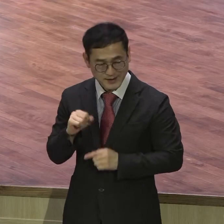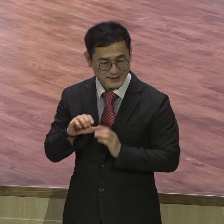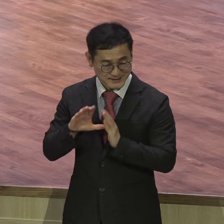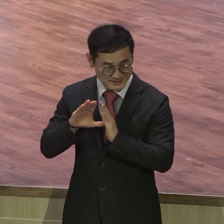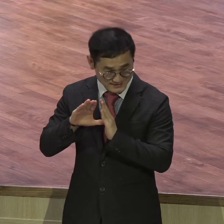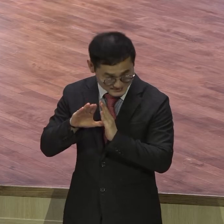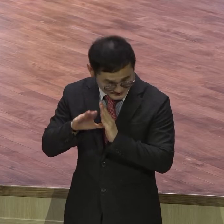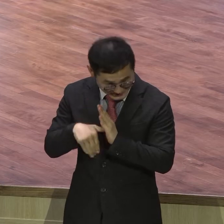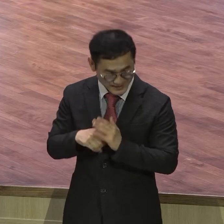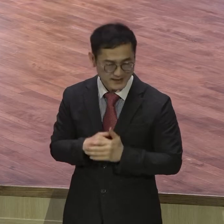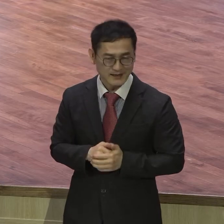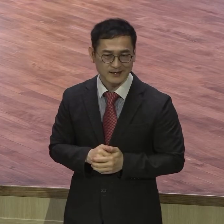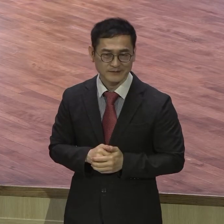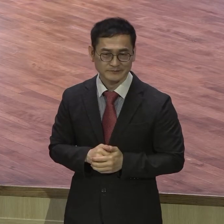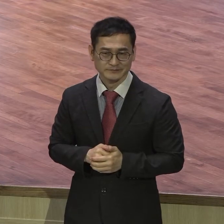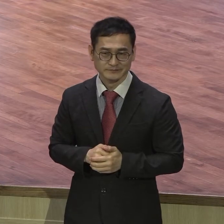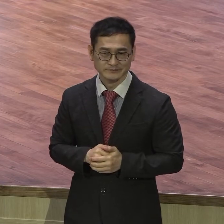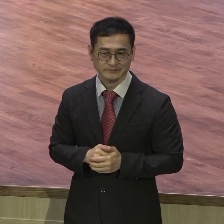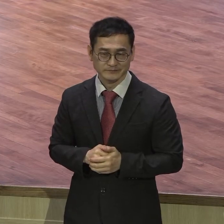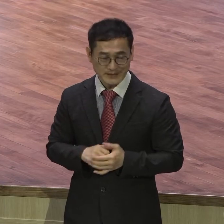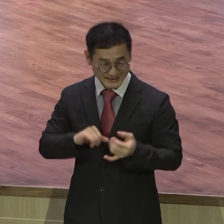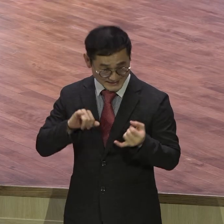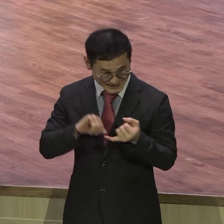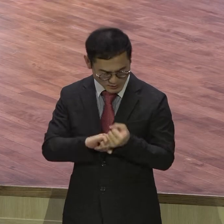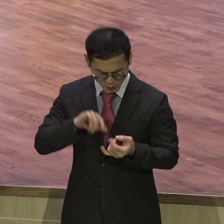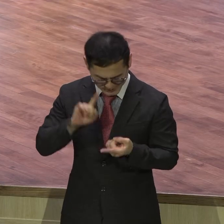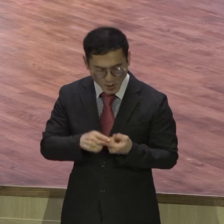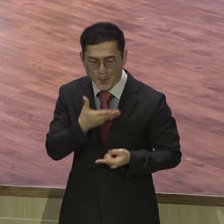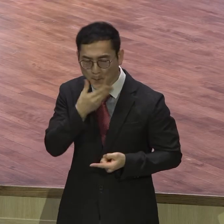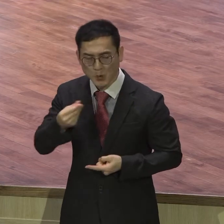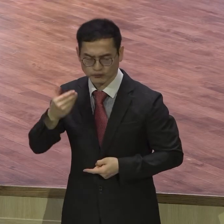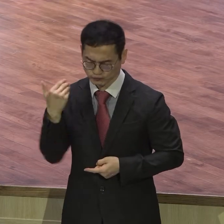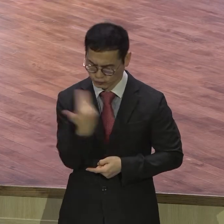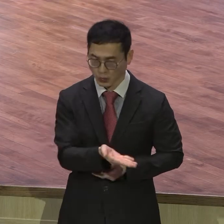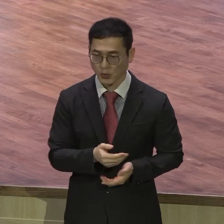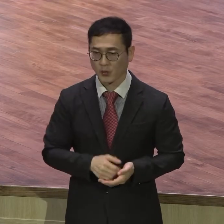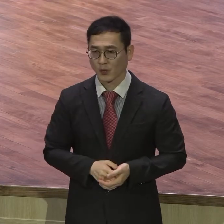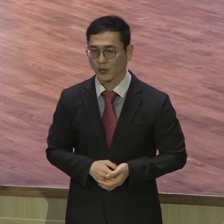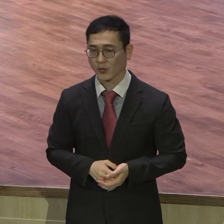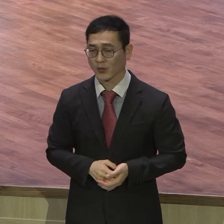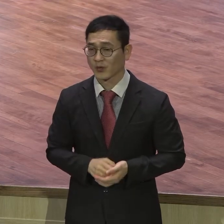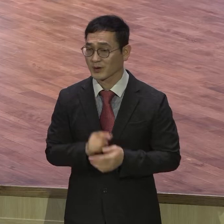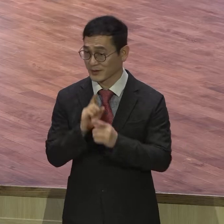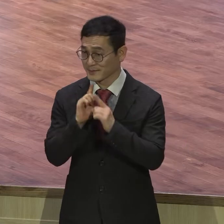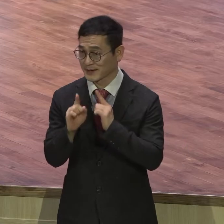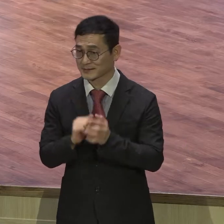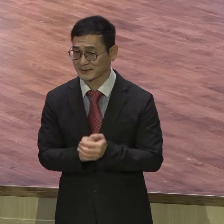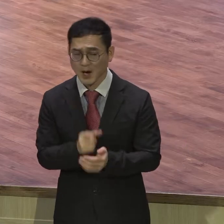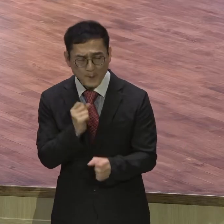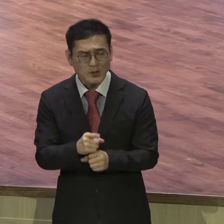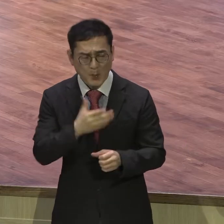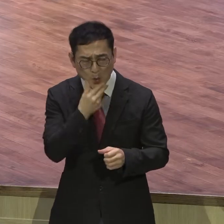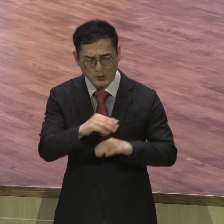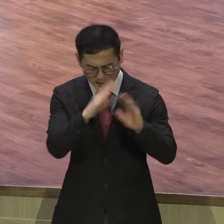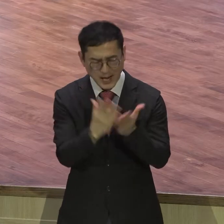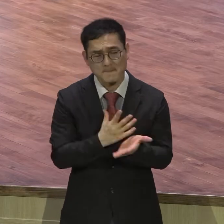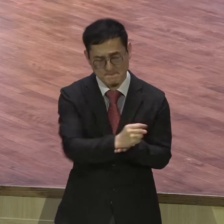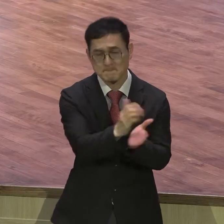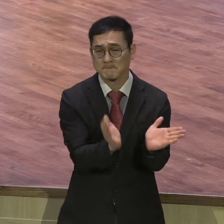약속된 복을 누리게 된다. 복을 받은 자인데 이미 복을 다 받은 자인데 어떻게